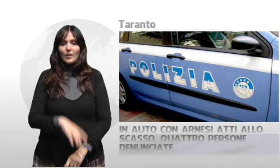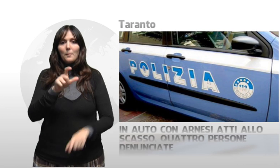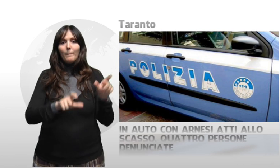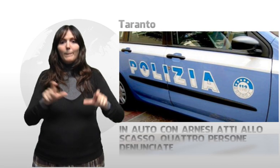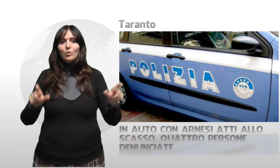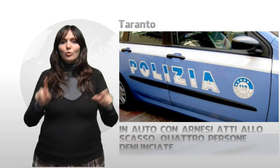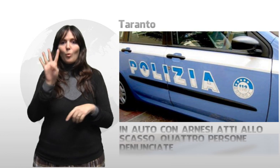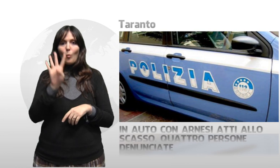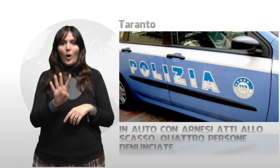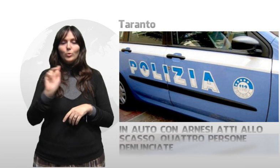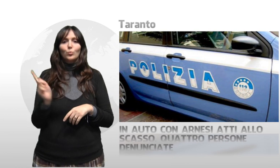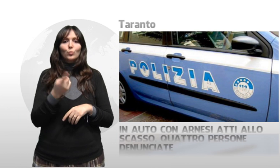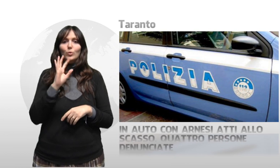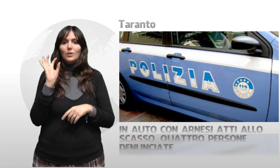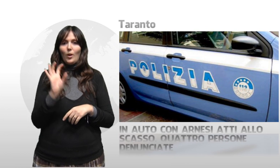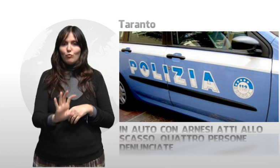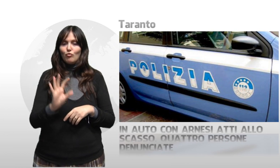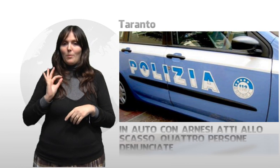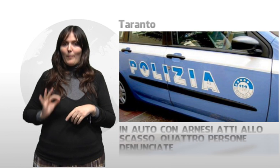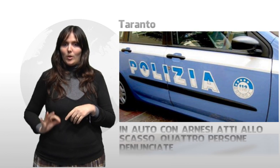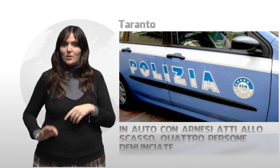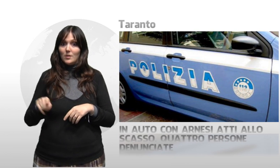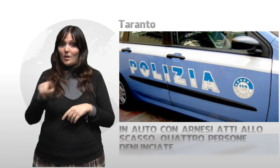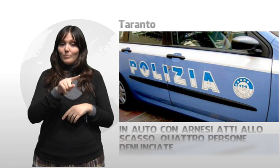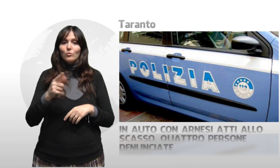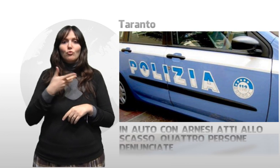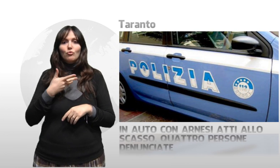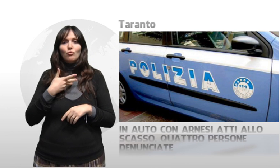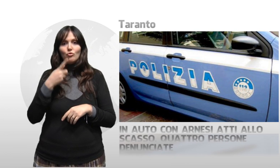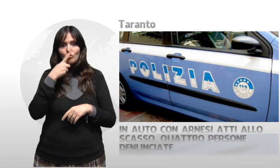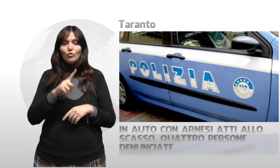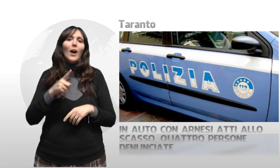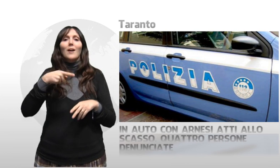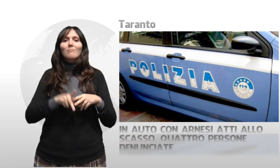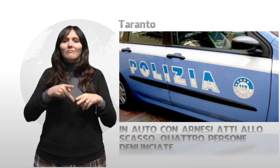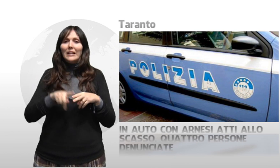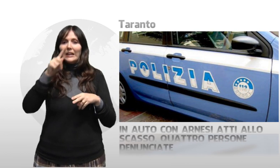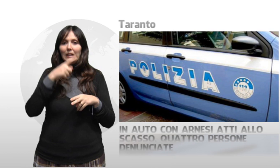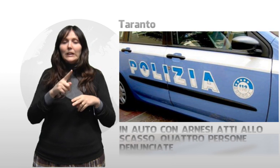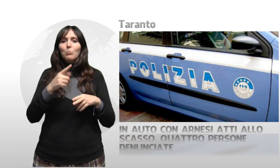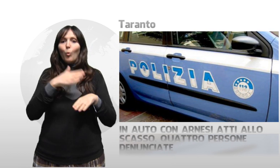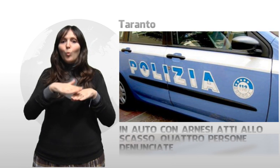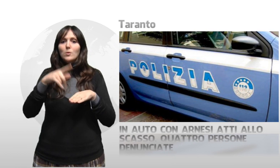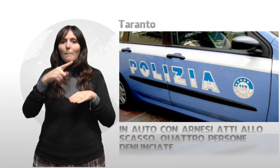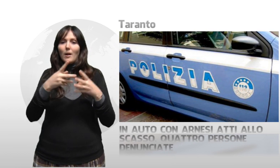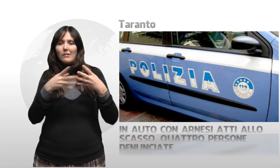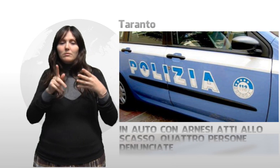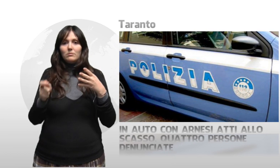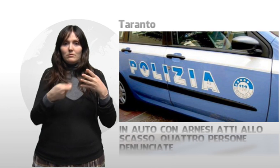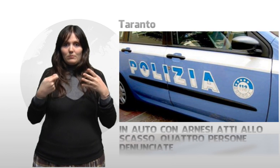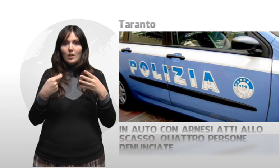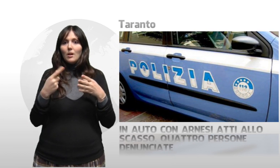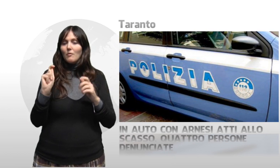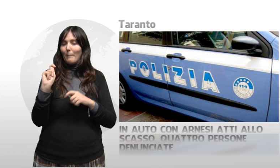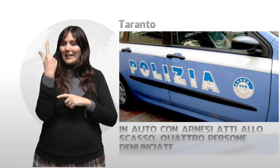Quattro persone sono state denunciate dalla polizia per possesso ingiustificato di arnesi atti allo scasso. Intorno a